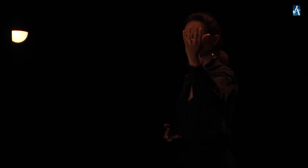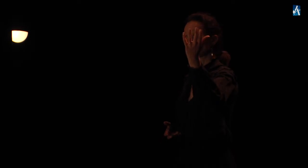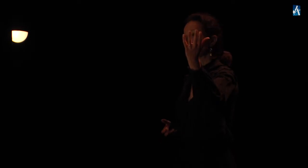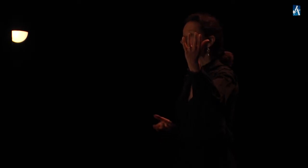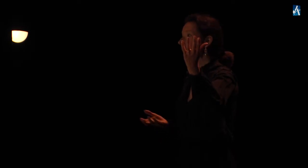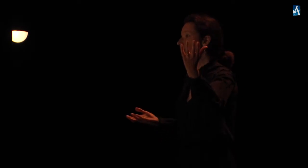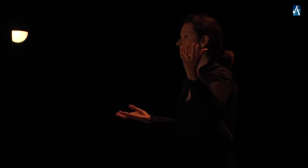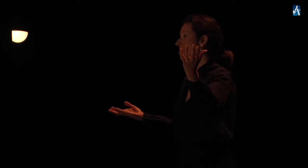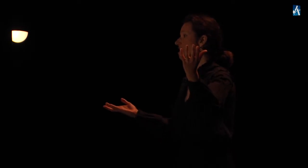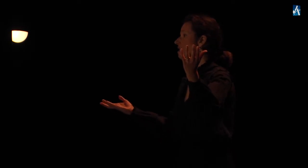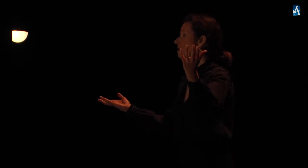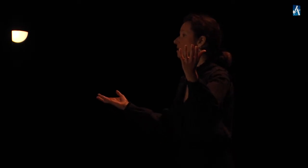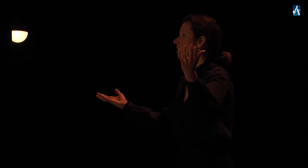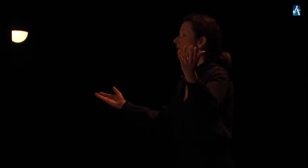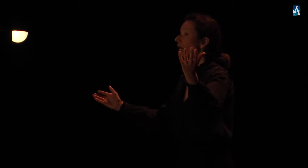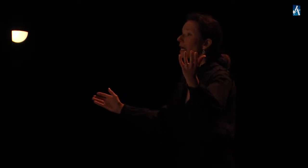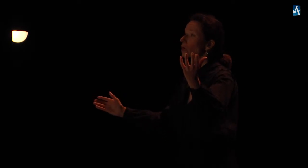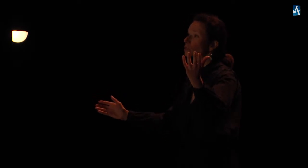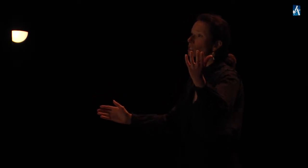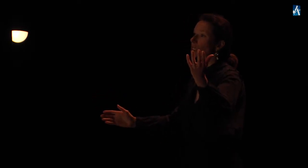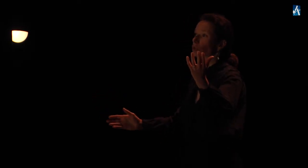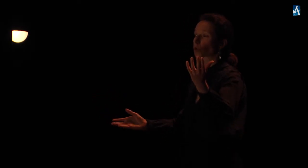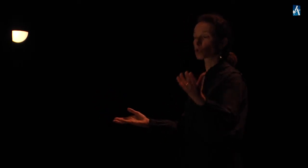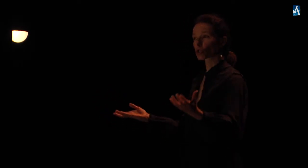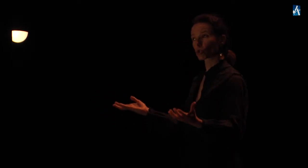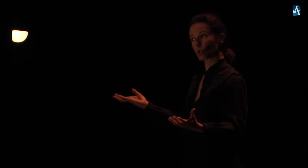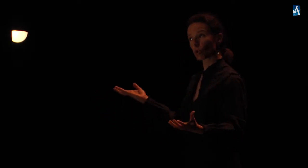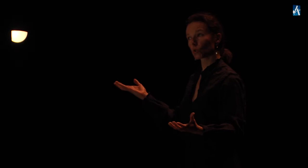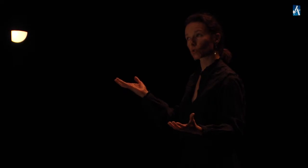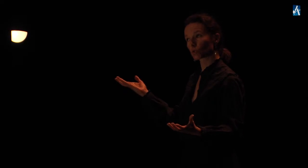Et la vie Et le titre de juste